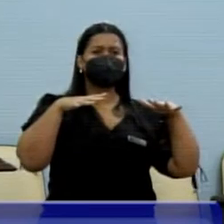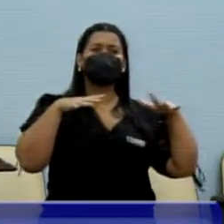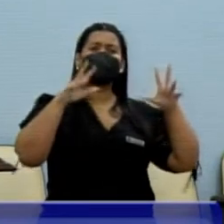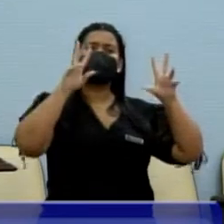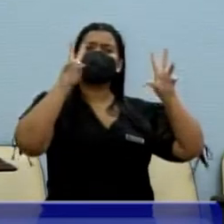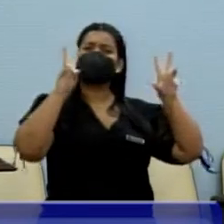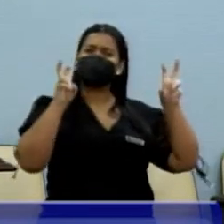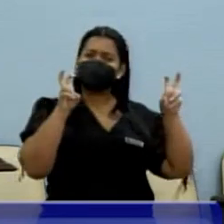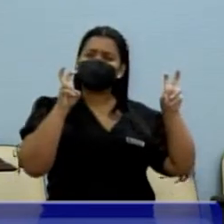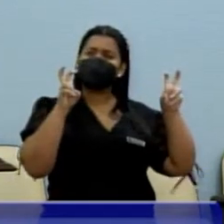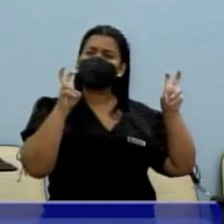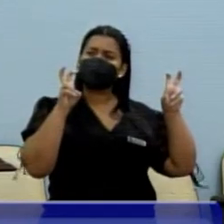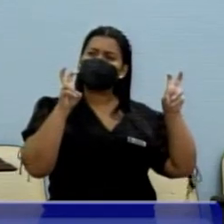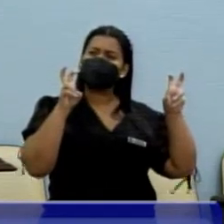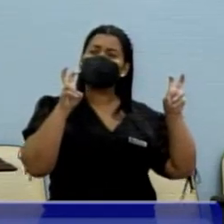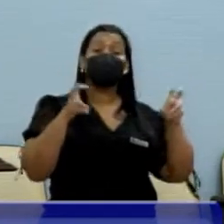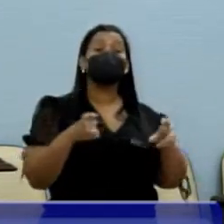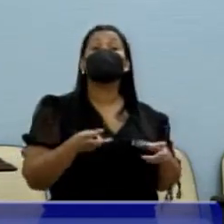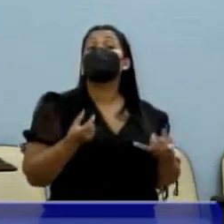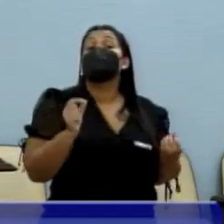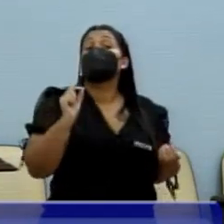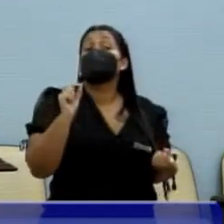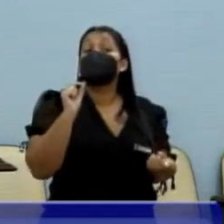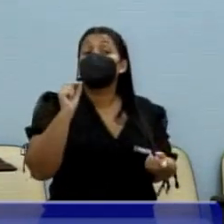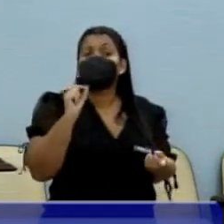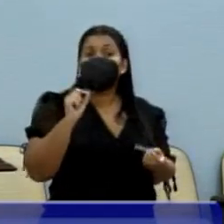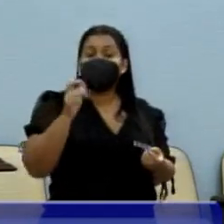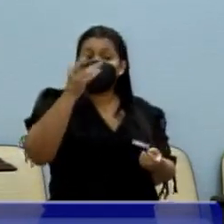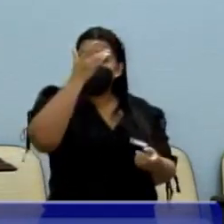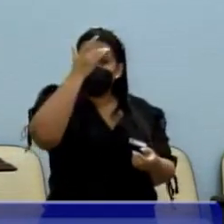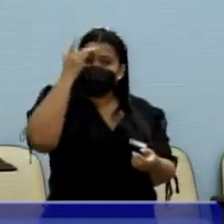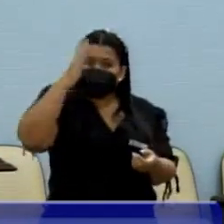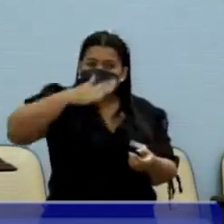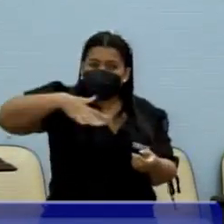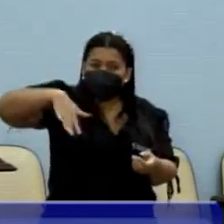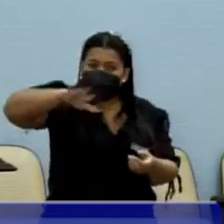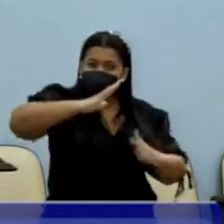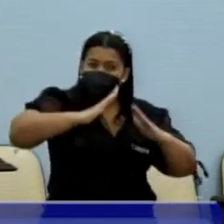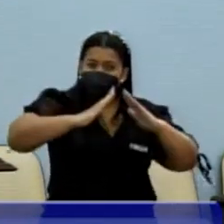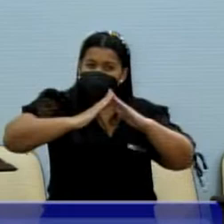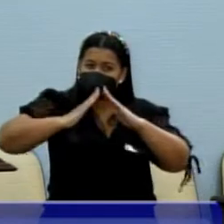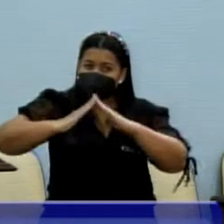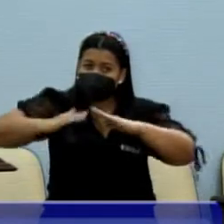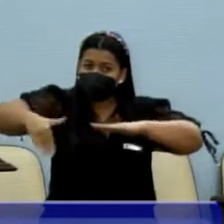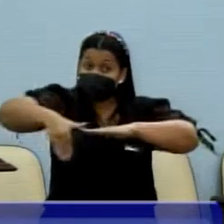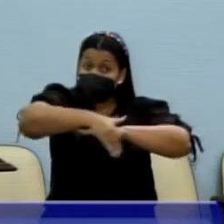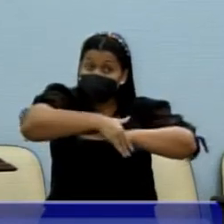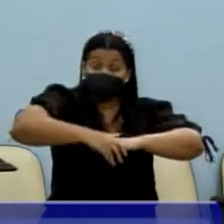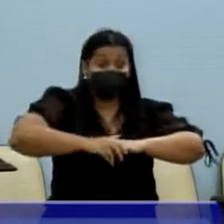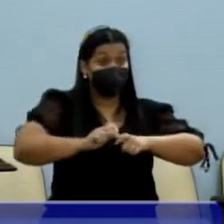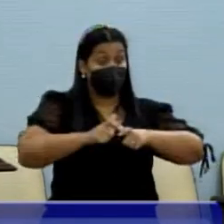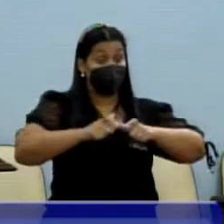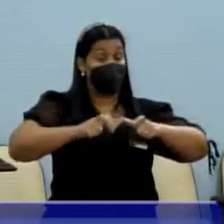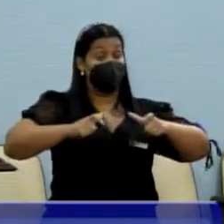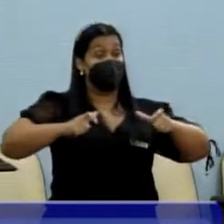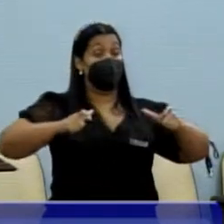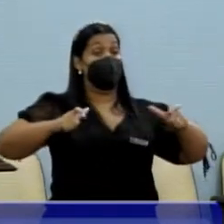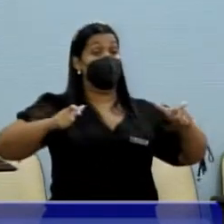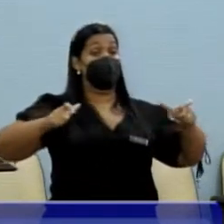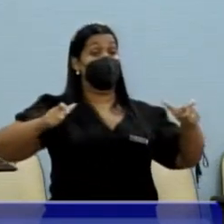o tema seria o aumento da população de rua ou da população que vive